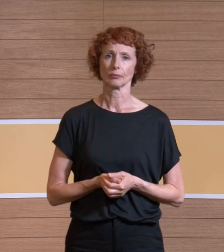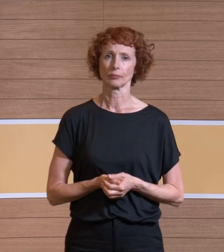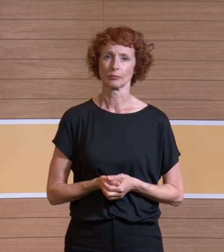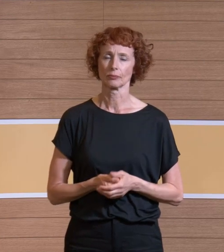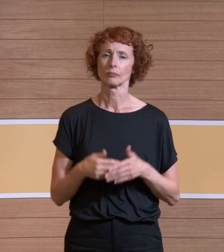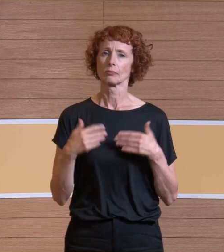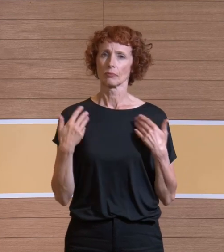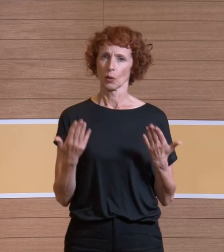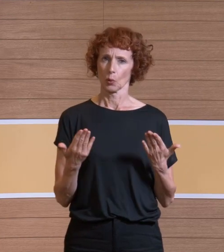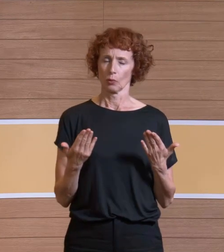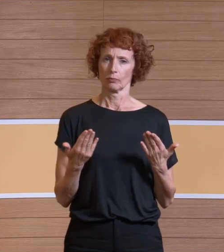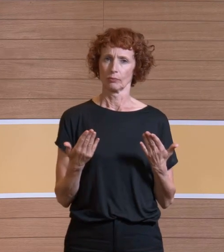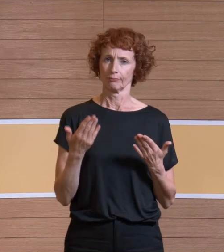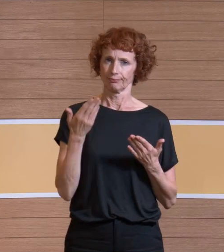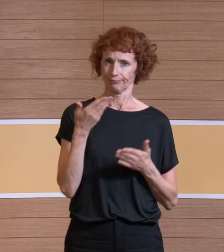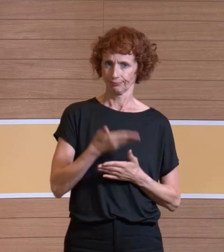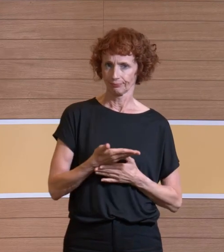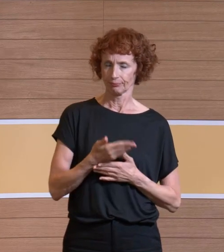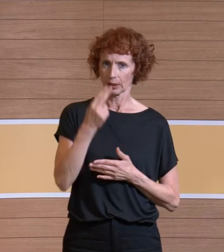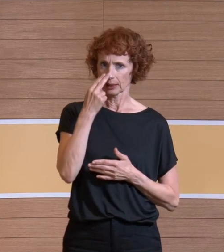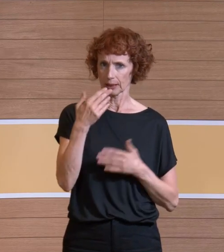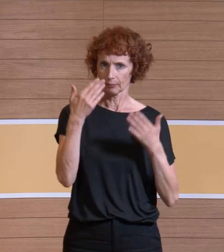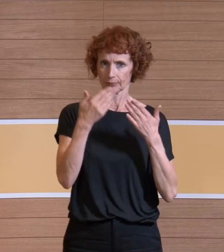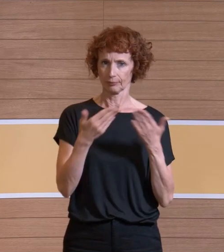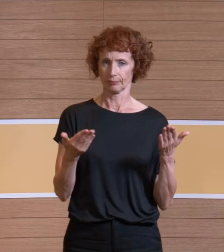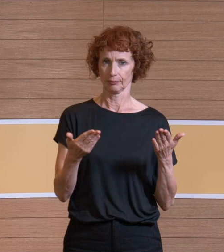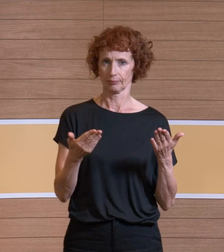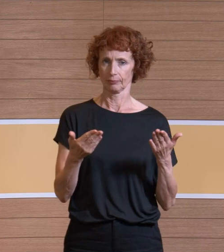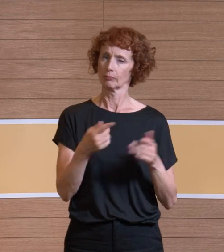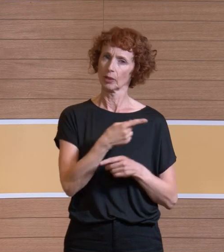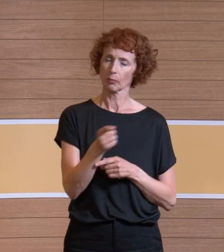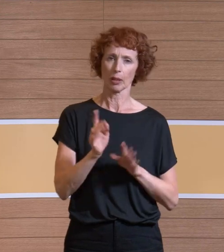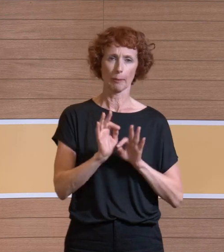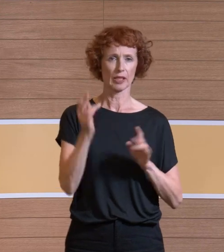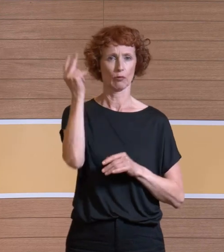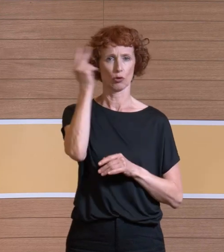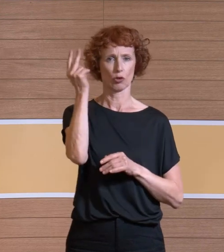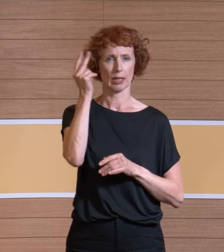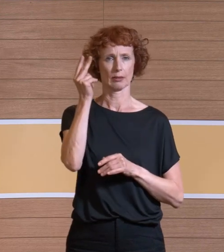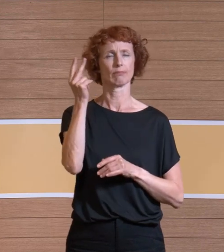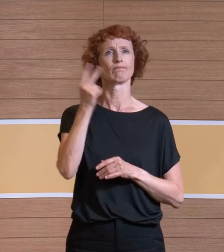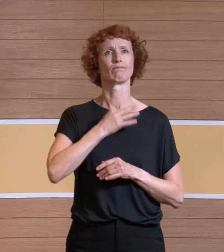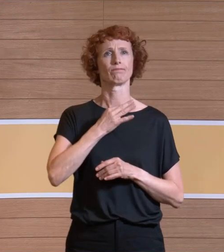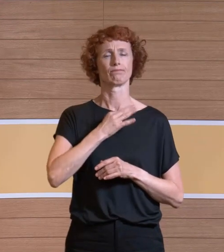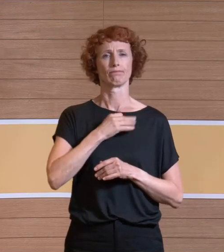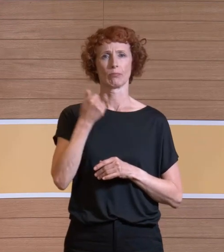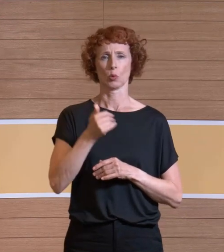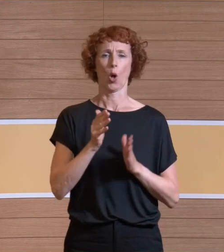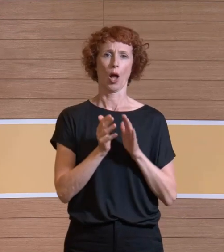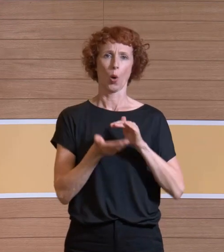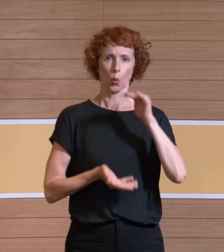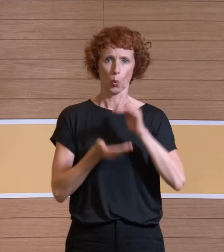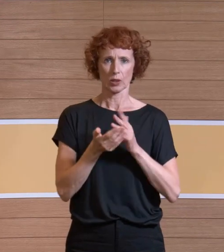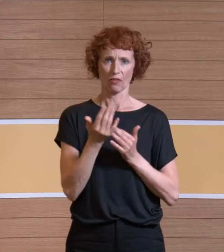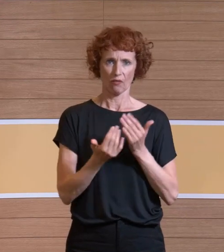Auch das, was Sie hier sehen, ist einmal nur, damit Sie ein Verständnis bekommen für die Größenordnung, von denen wir sprechen.